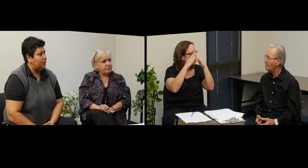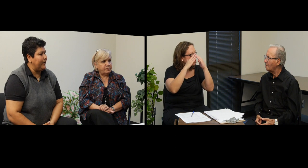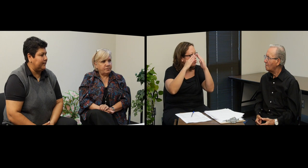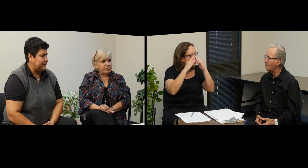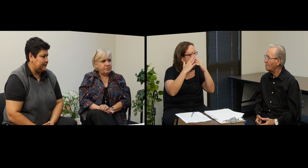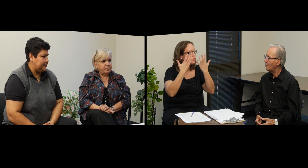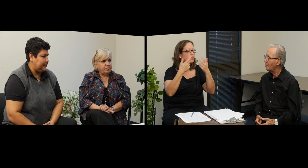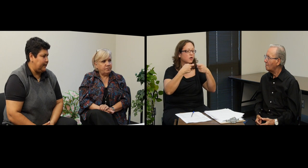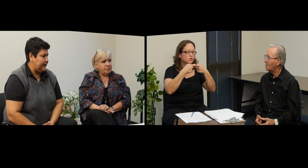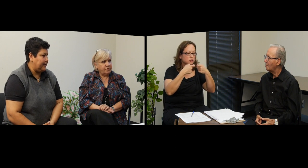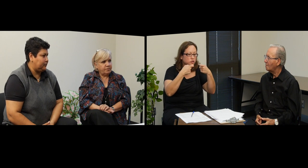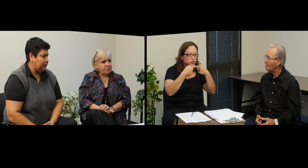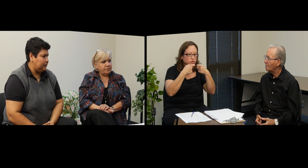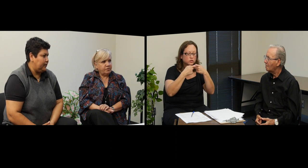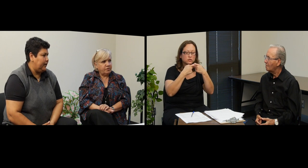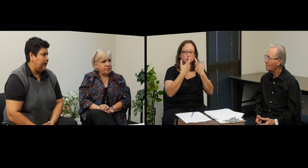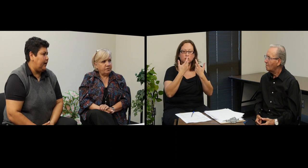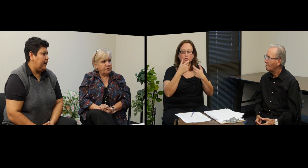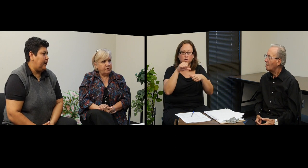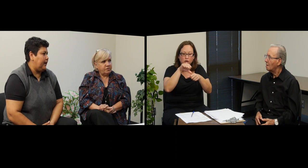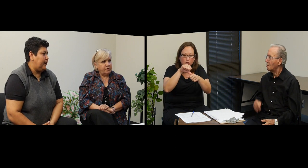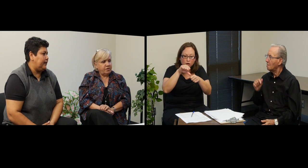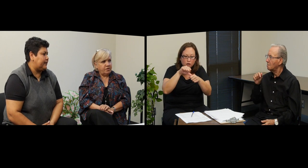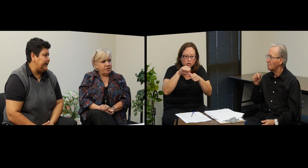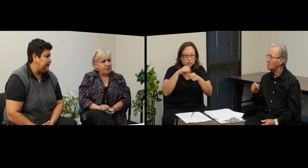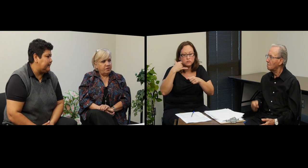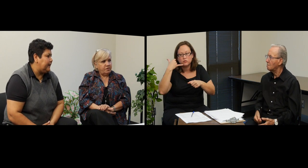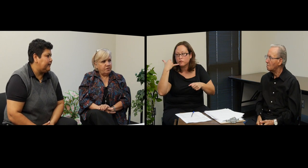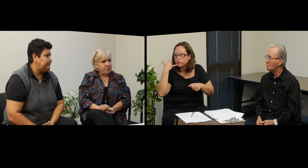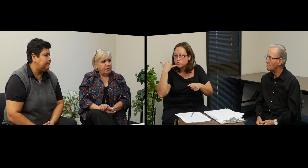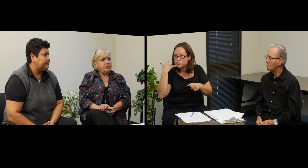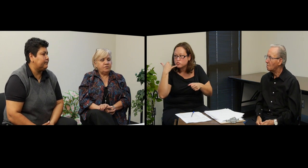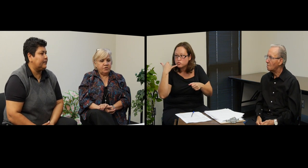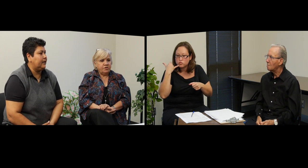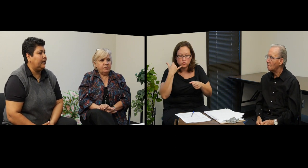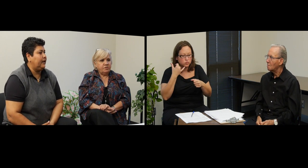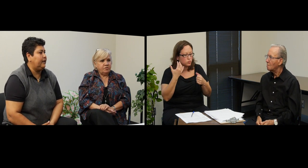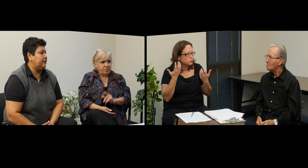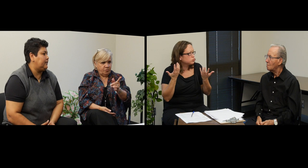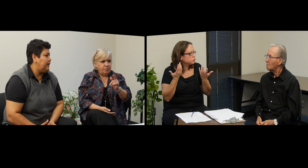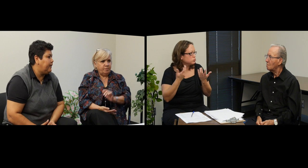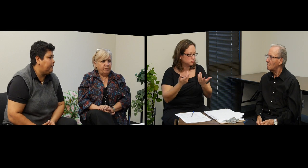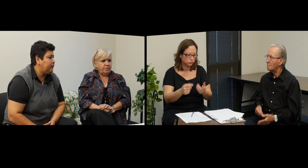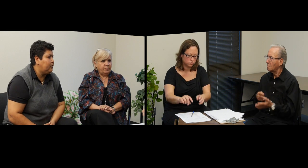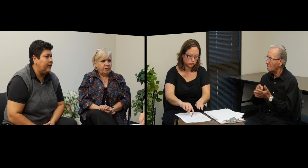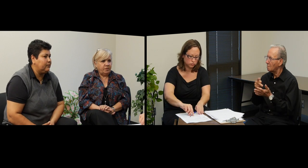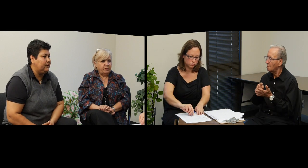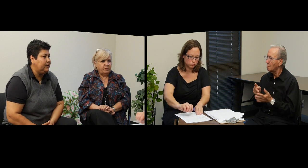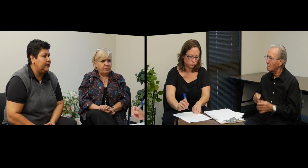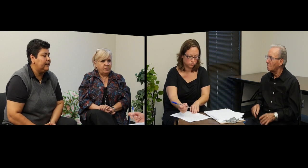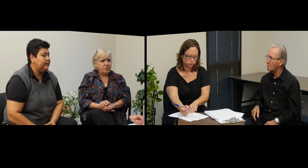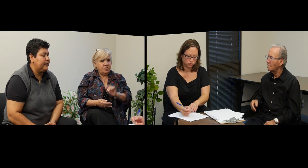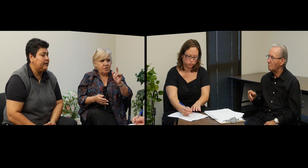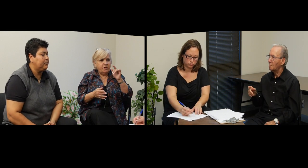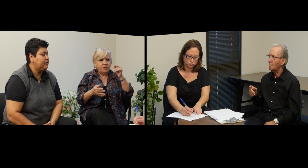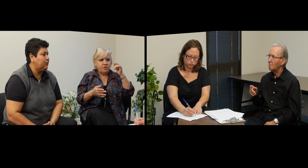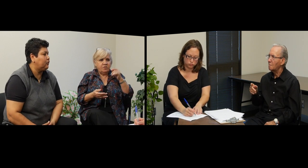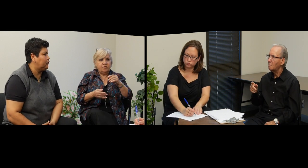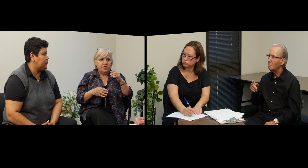Cuentas, este, gastos, ah, renta. Sí. Este, teléfono, gasolina, ¿qué tipos de costos